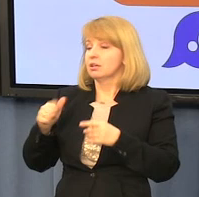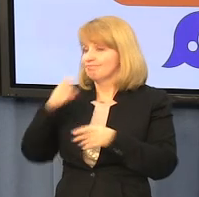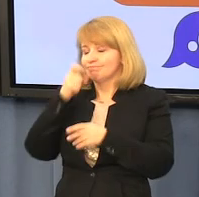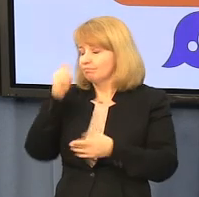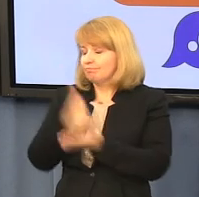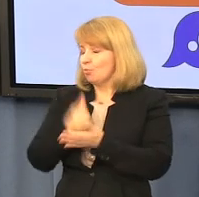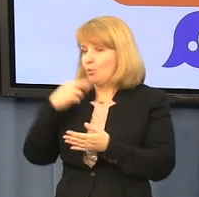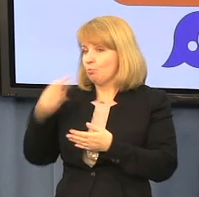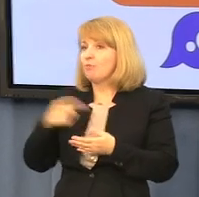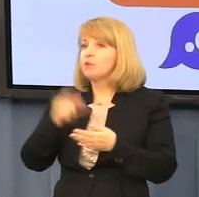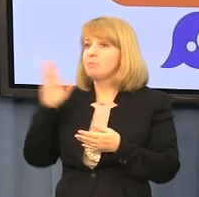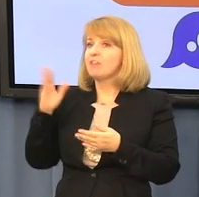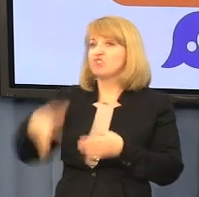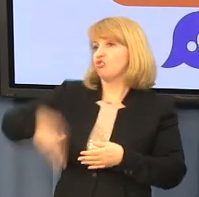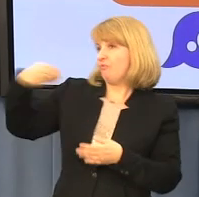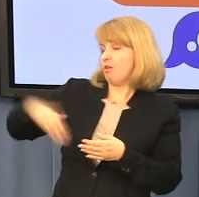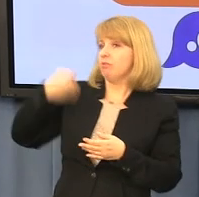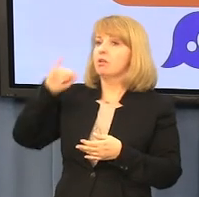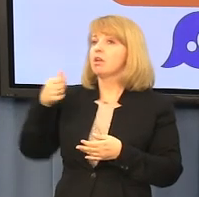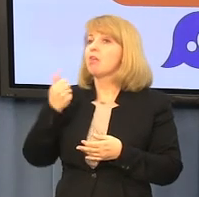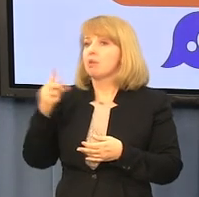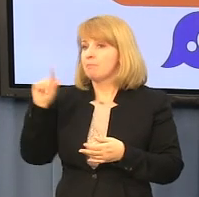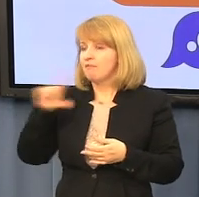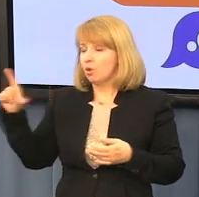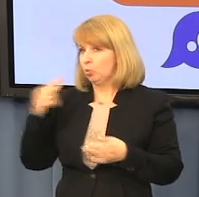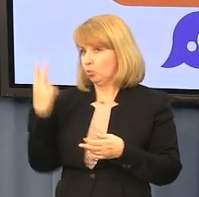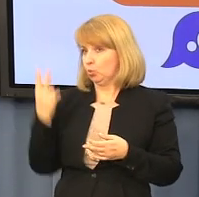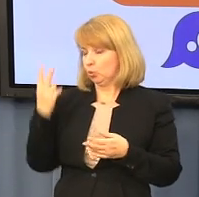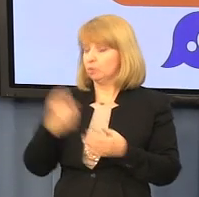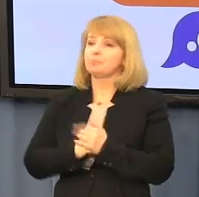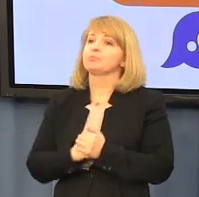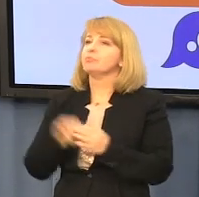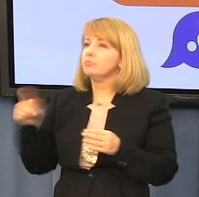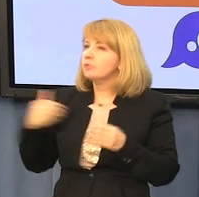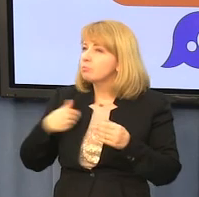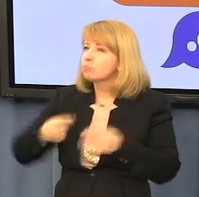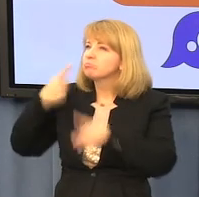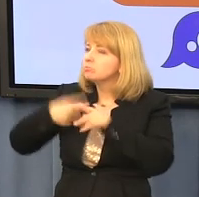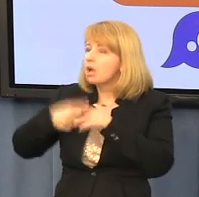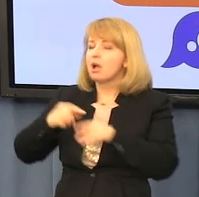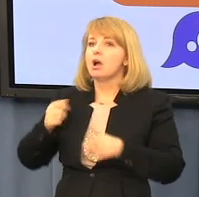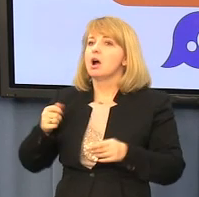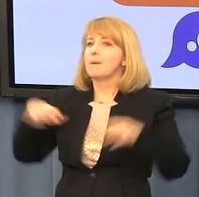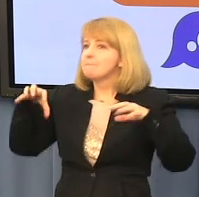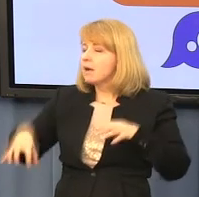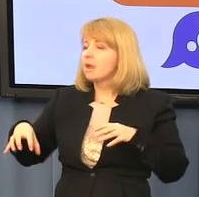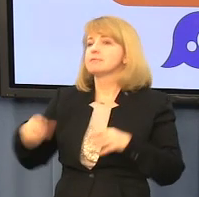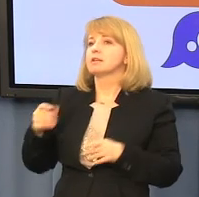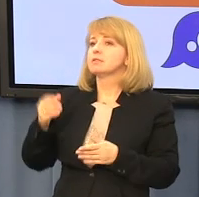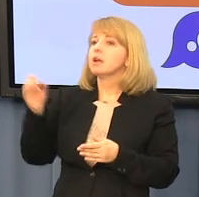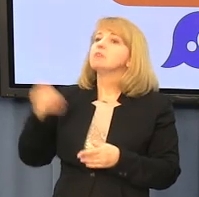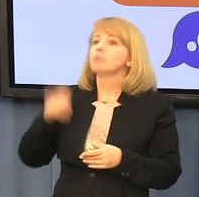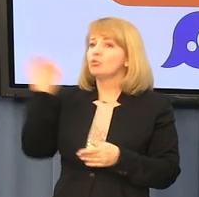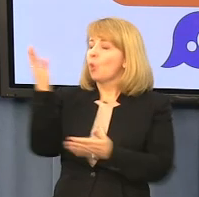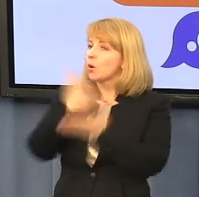W 2012 roku konferencja Episkopatu Polski zażądała od prezesa Krajowej Rady Radiofonii i Telewizji